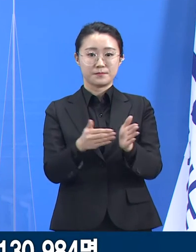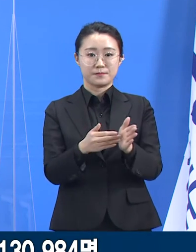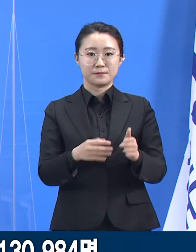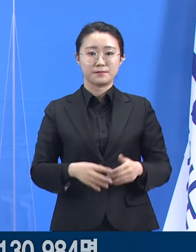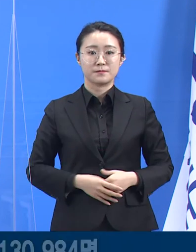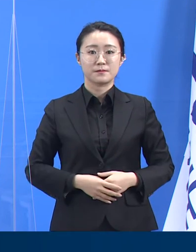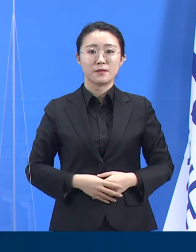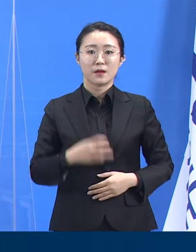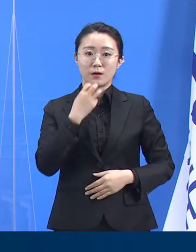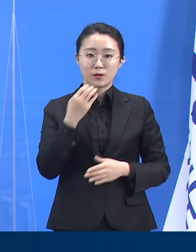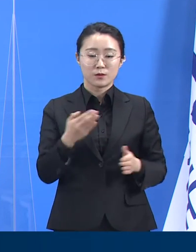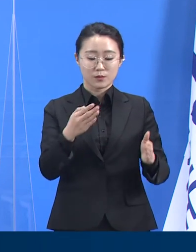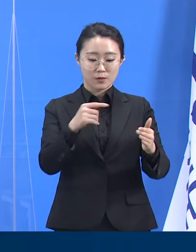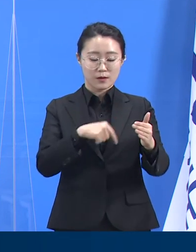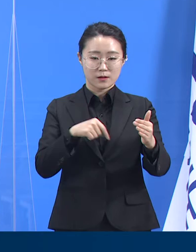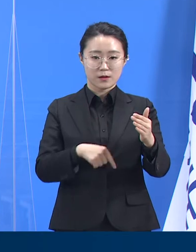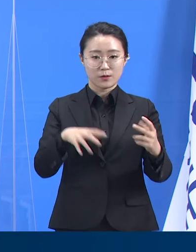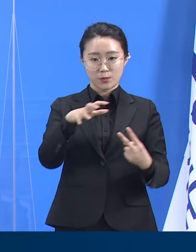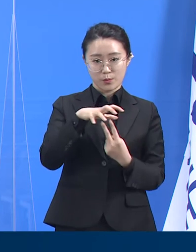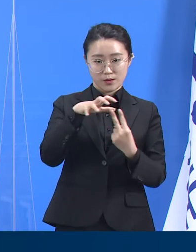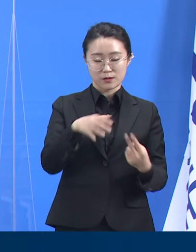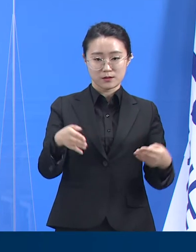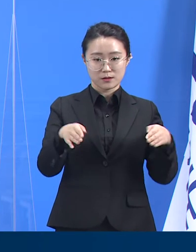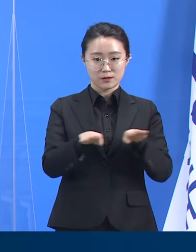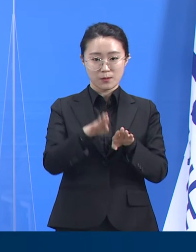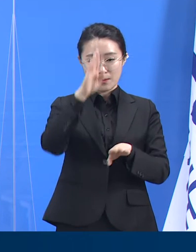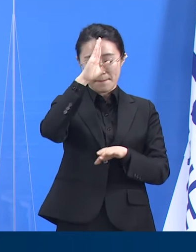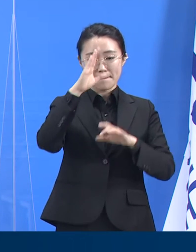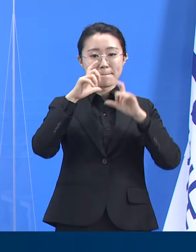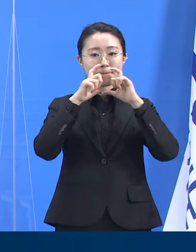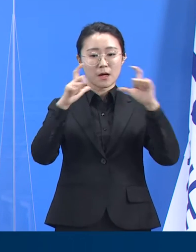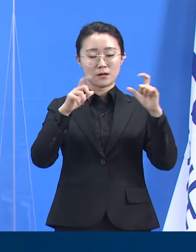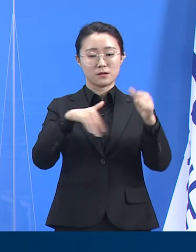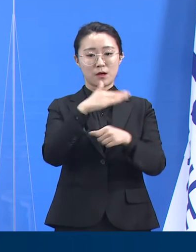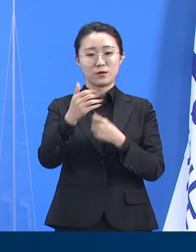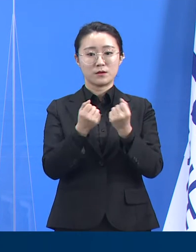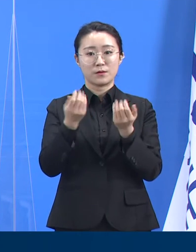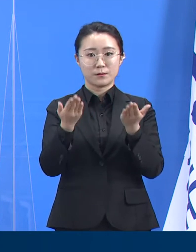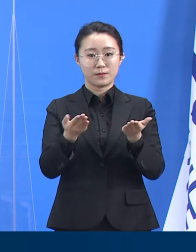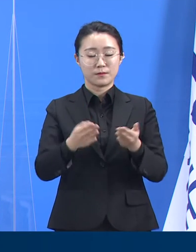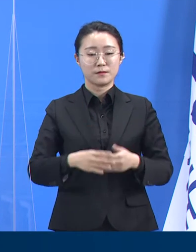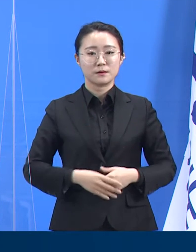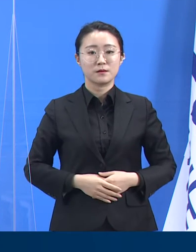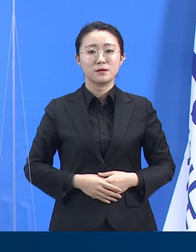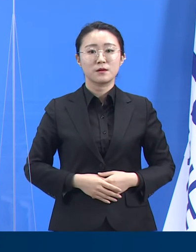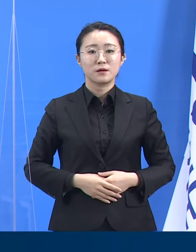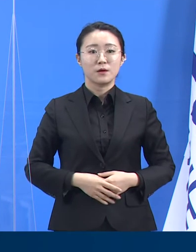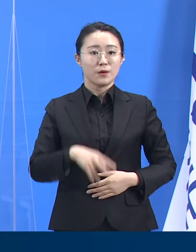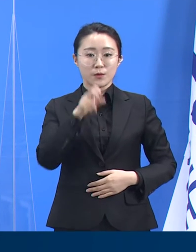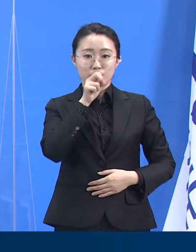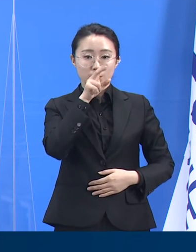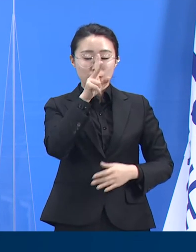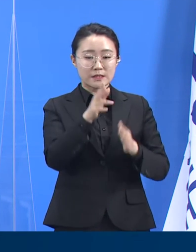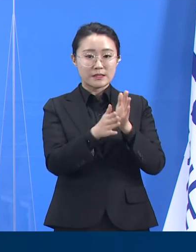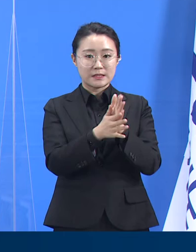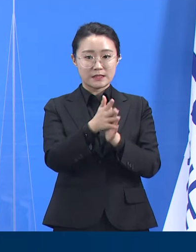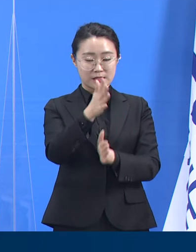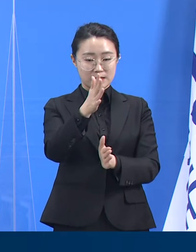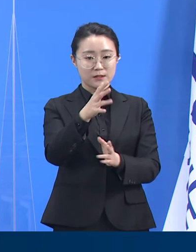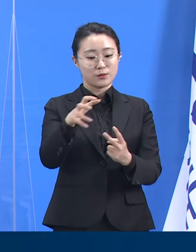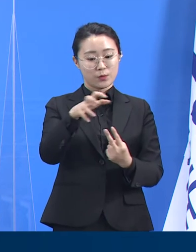도내 요양시설 확진 사례에 대해 말씀드립니다. 용인시 소재 요양원에서 지난 10일